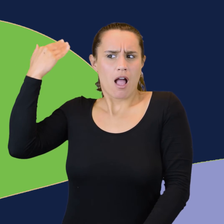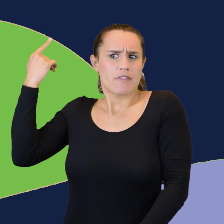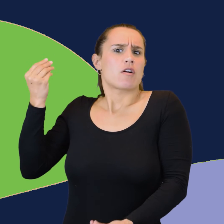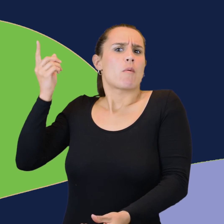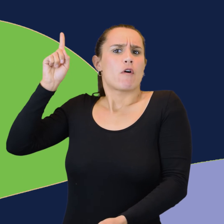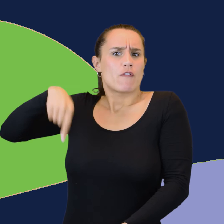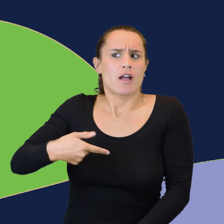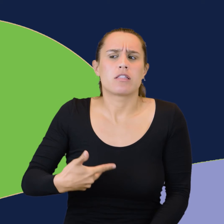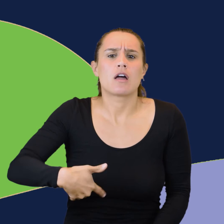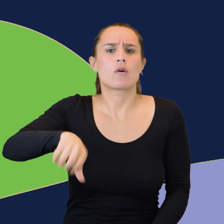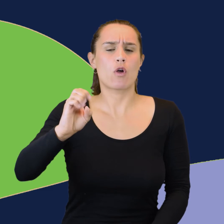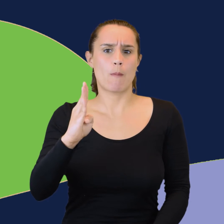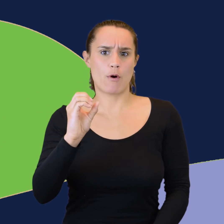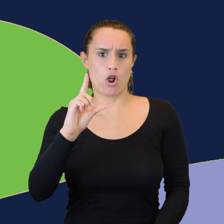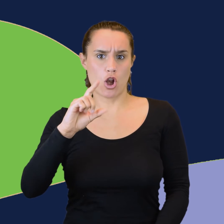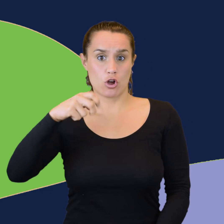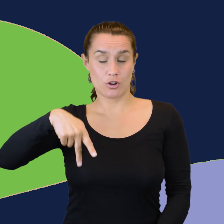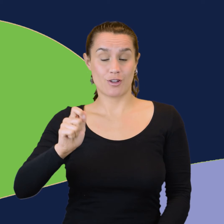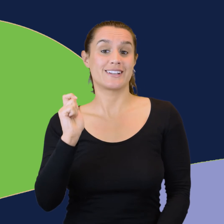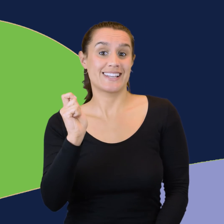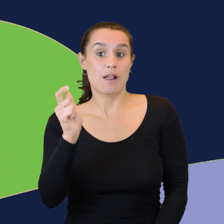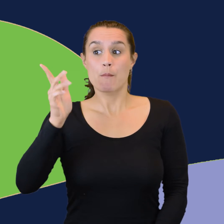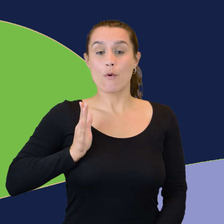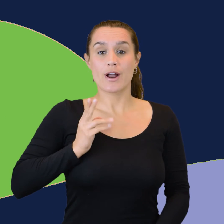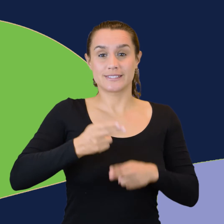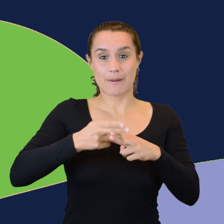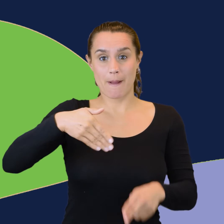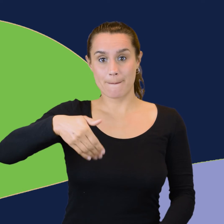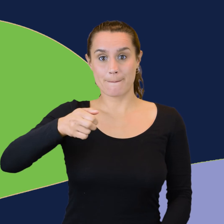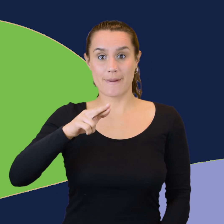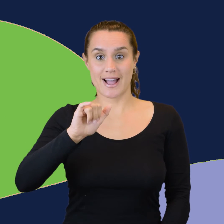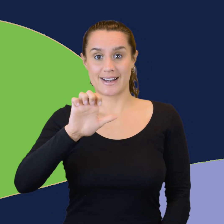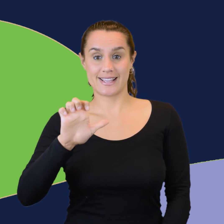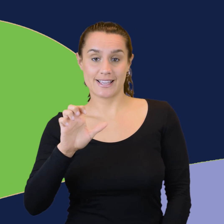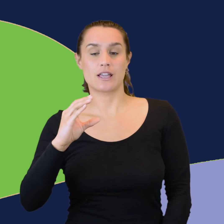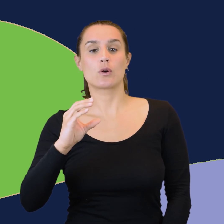la de la hija de la célebre Marie Curie, la científica que descubrió este elemento químico.